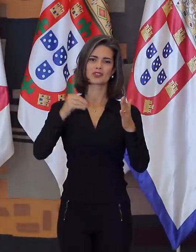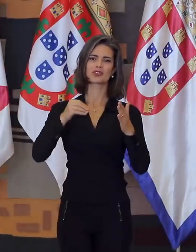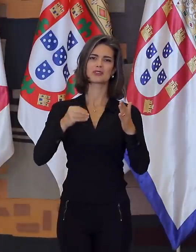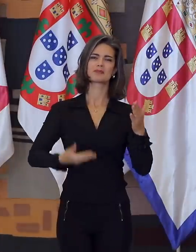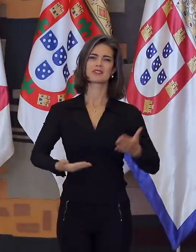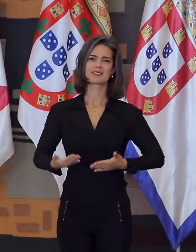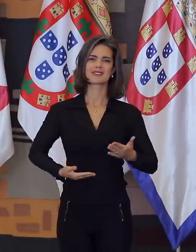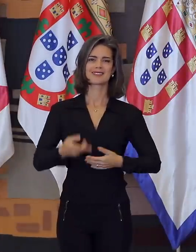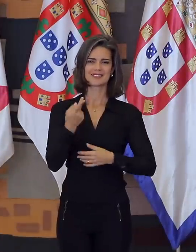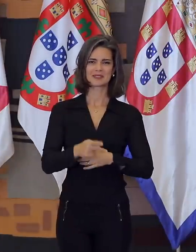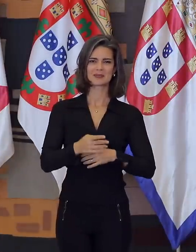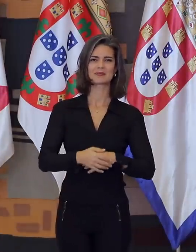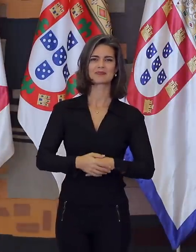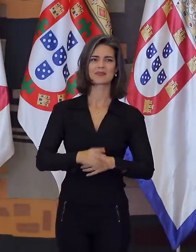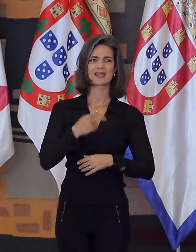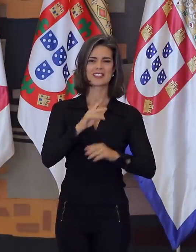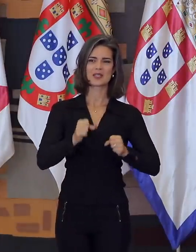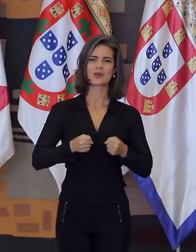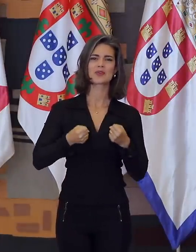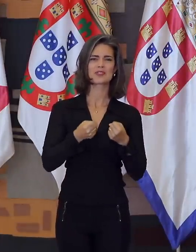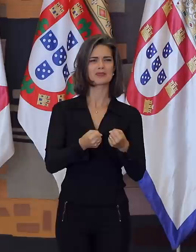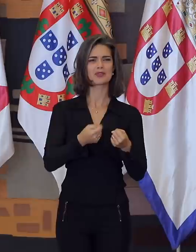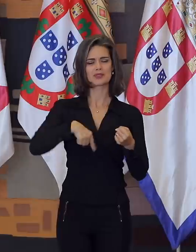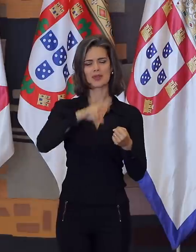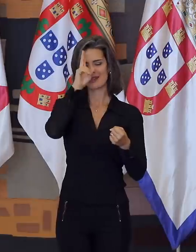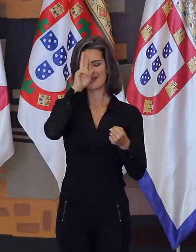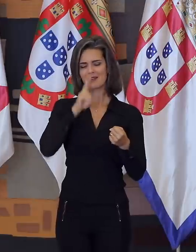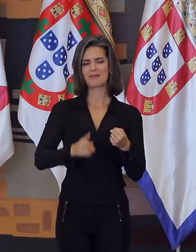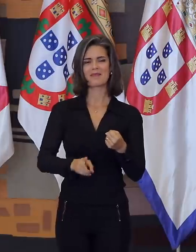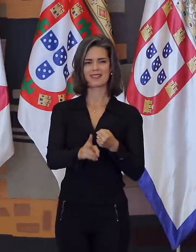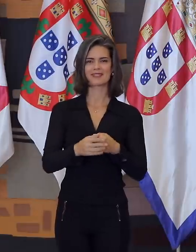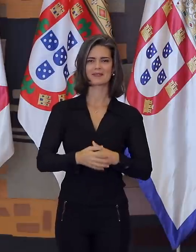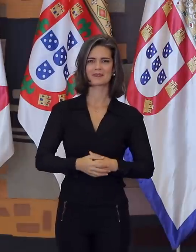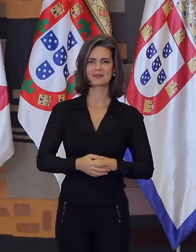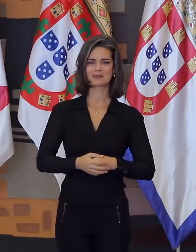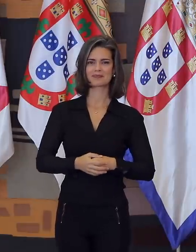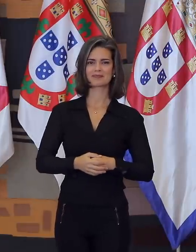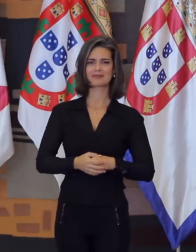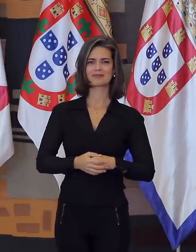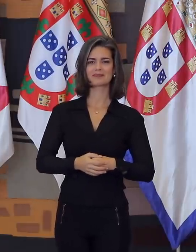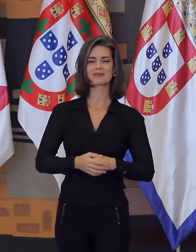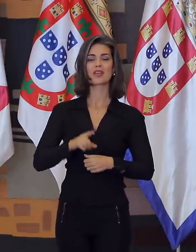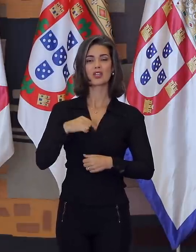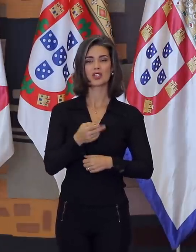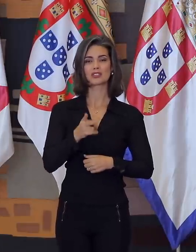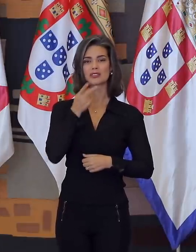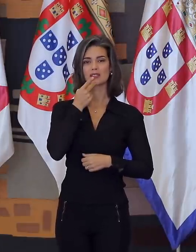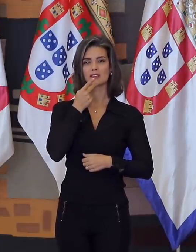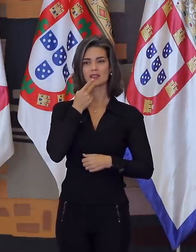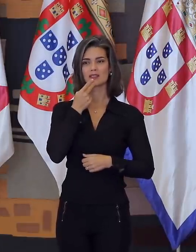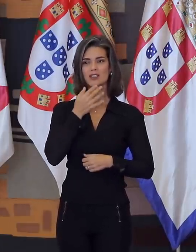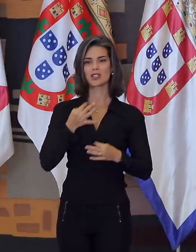funcionário do Itamaraty. Seu esforço jamais será esquecido por nenhum de nós. Nossos já mencionados colegas